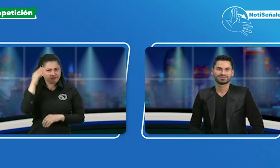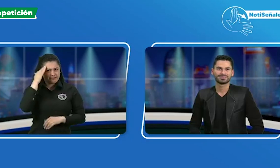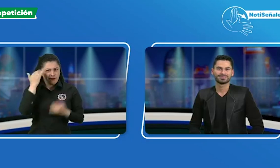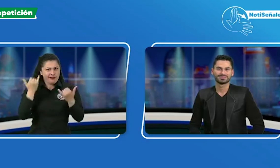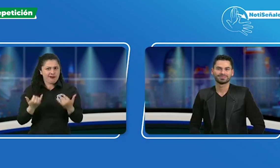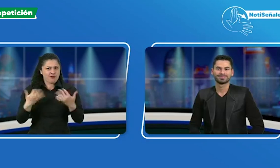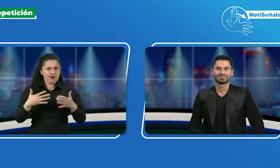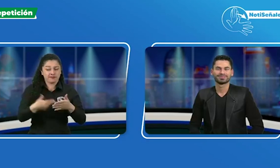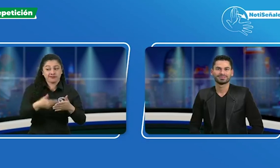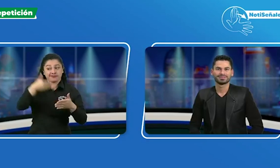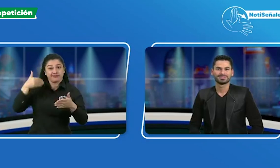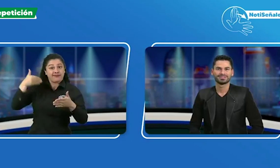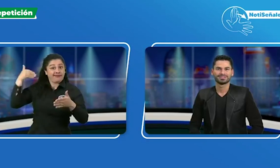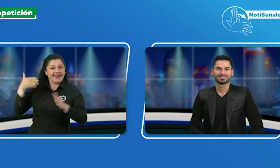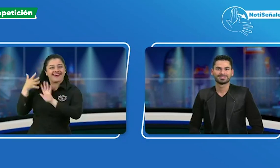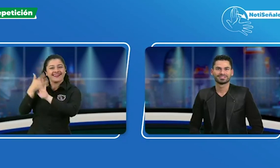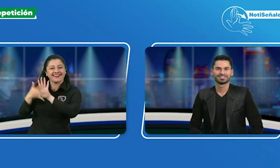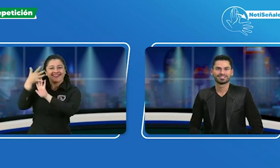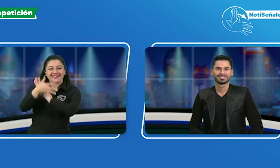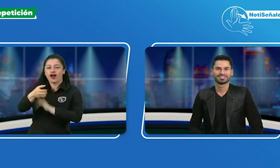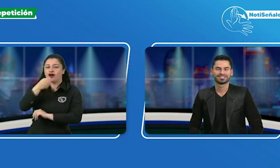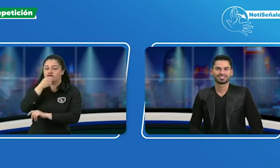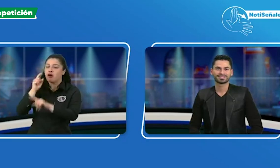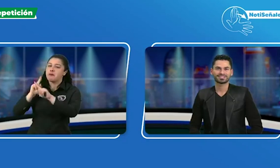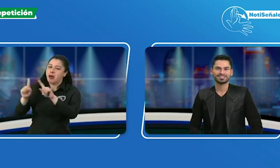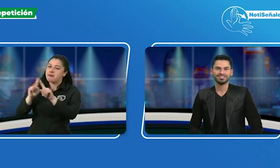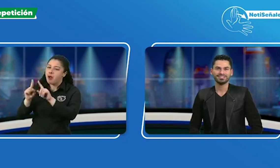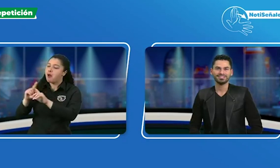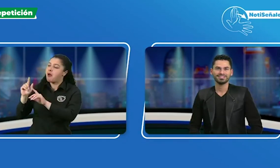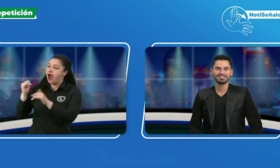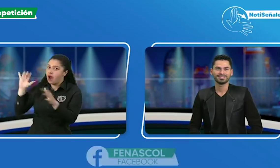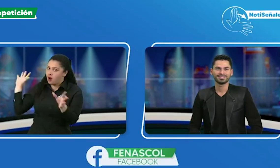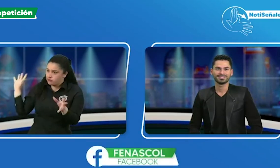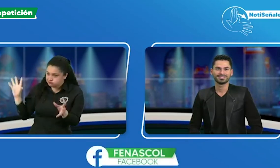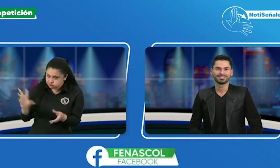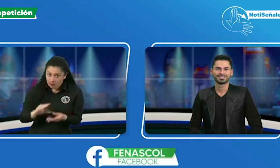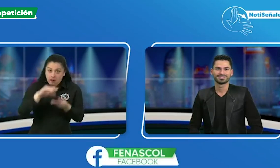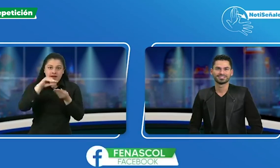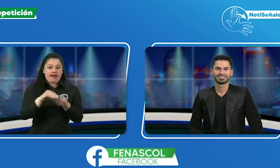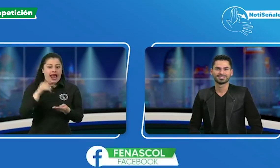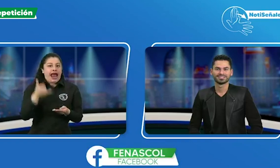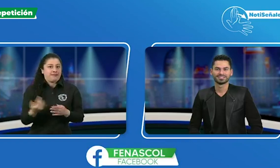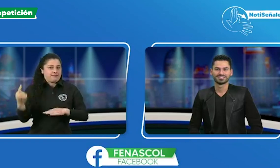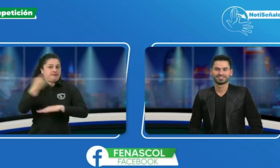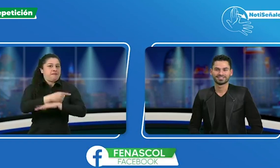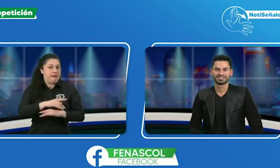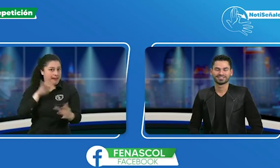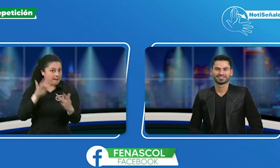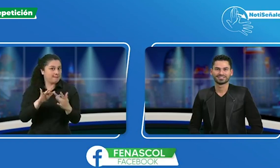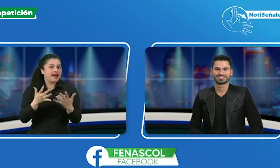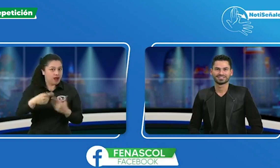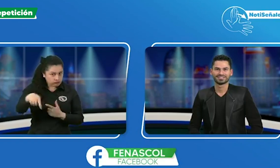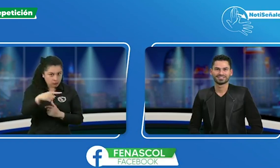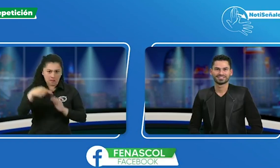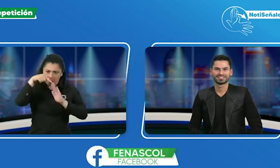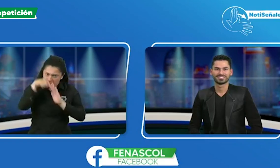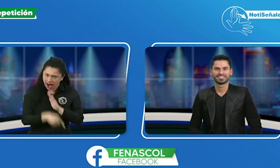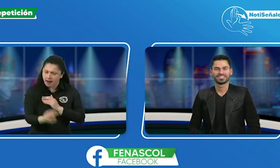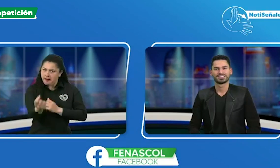ese espacio de los comentarios para saber desde dónde se encuentran. El día de hoy, en la emisión de viernes, queremos profundizar